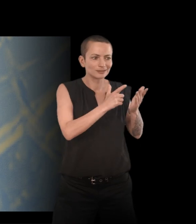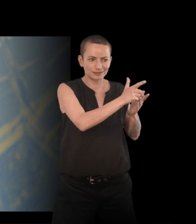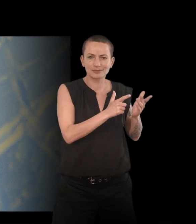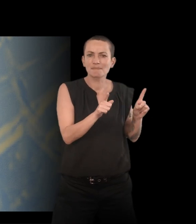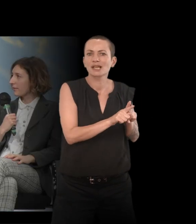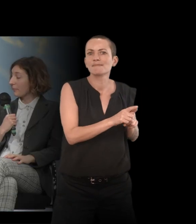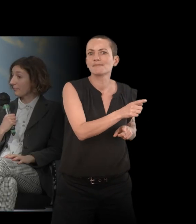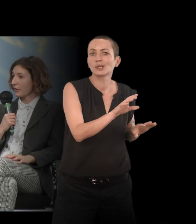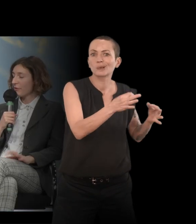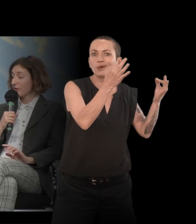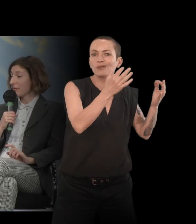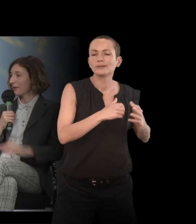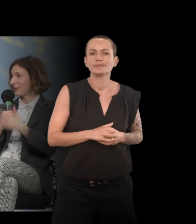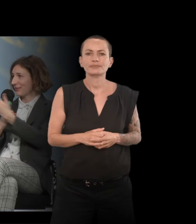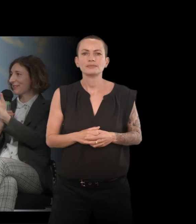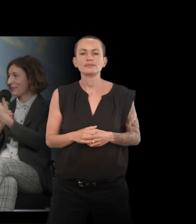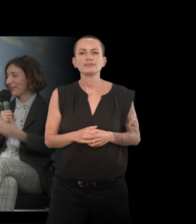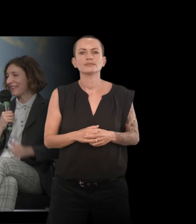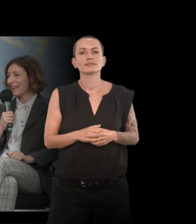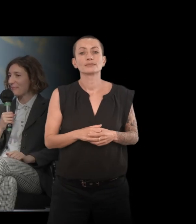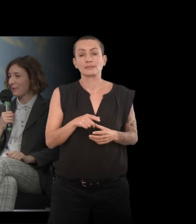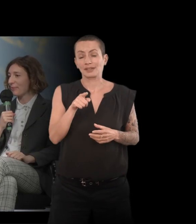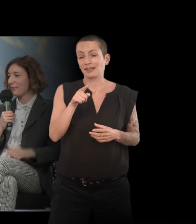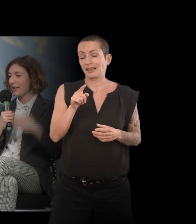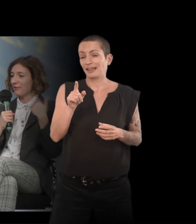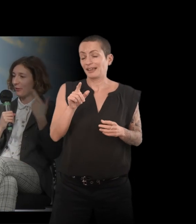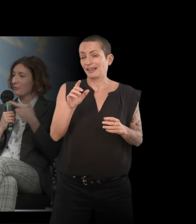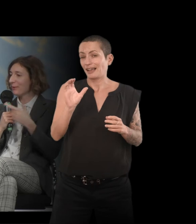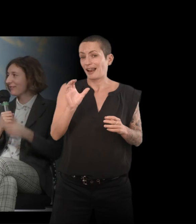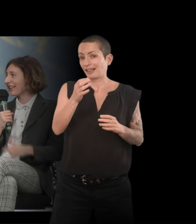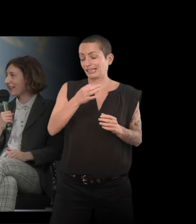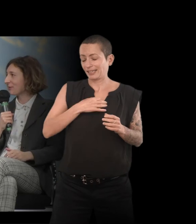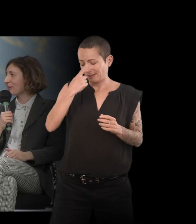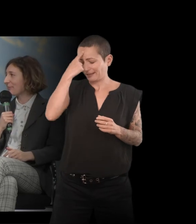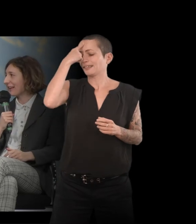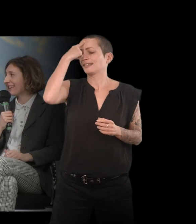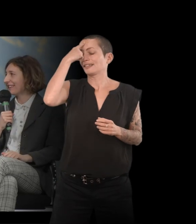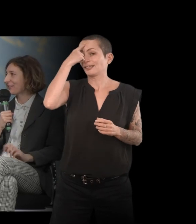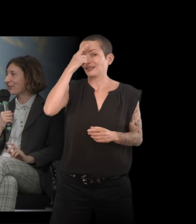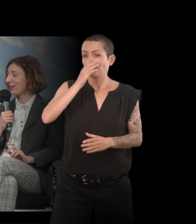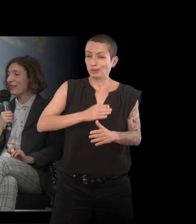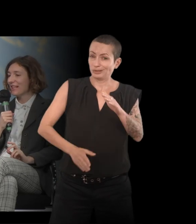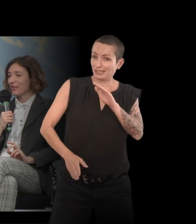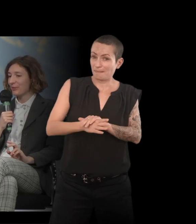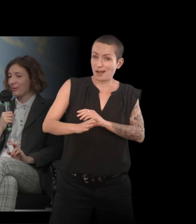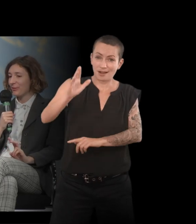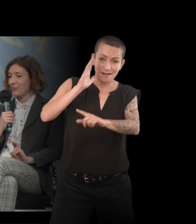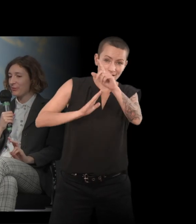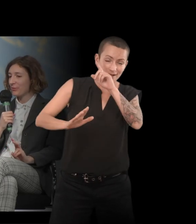Vous avez... Non, en fait, parce que ce que vient de dire Claire m'a fait renouer avec la question de départ qui était sur le jeu